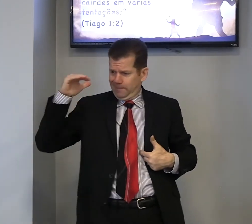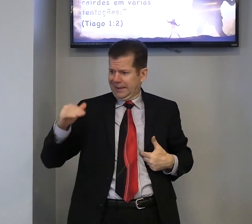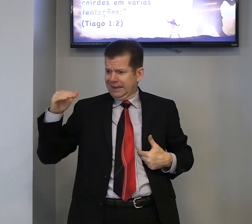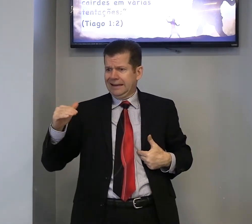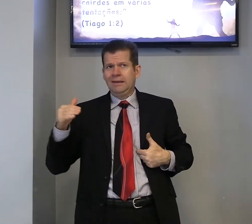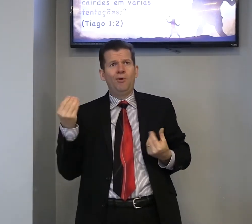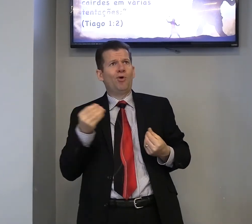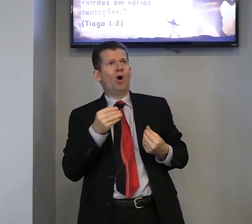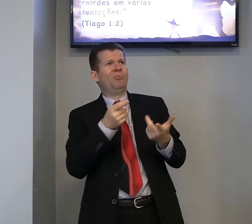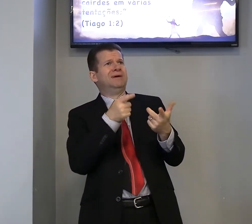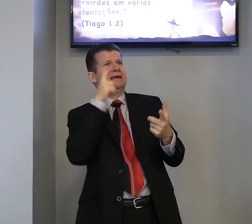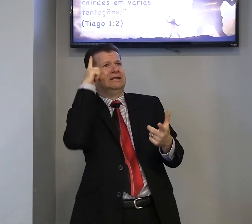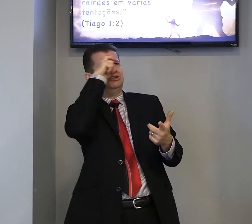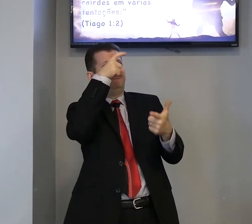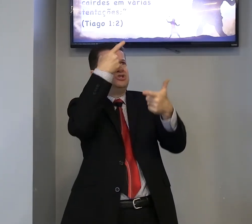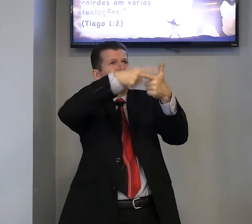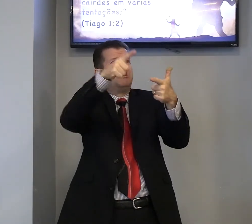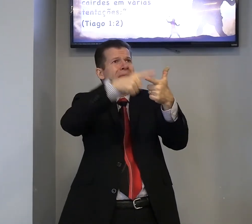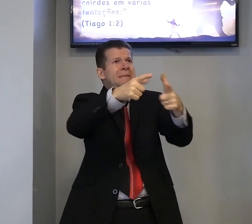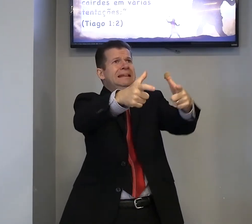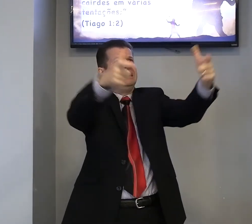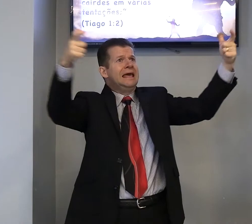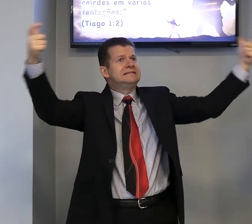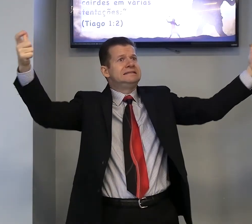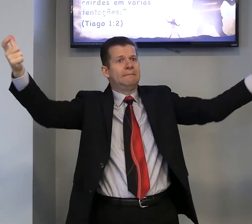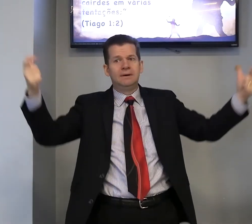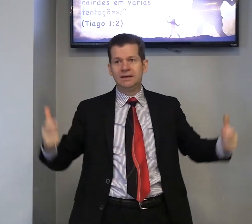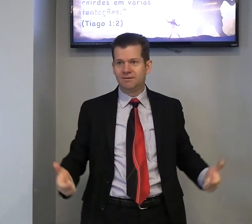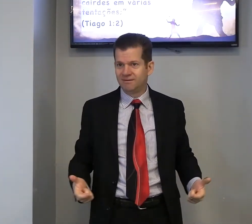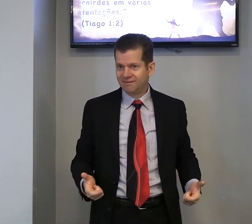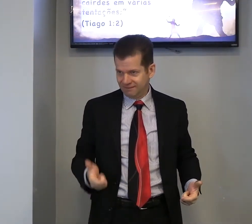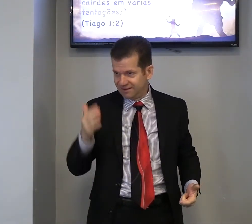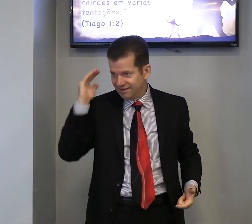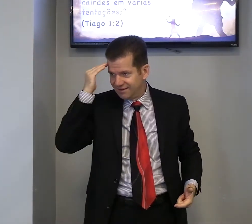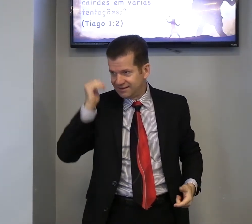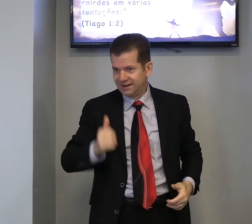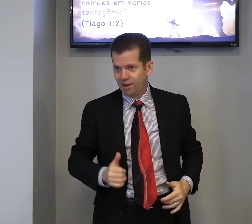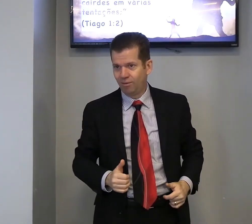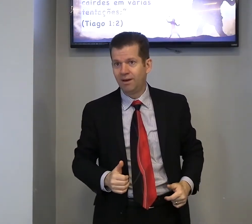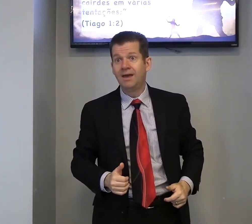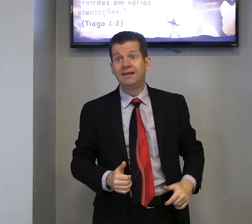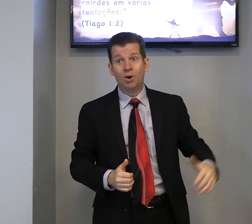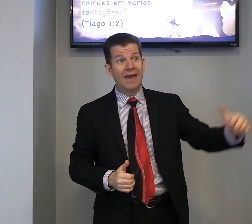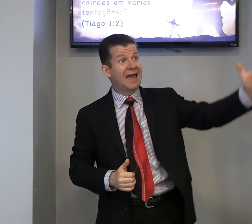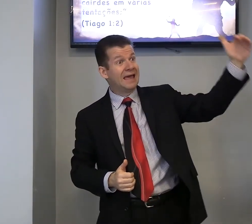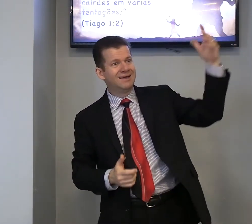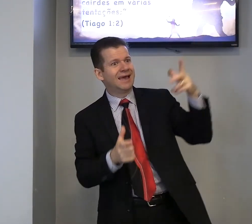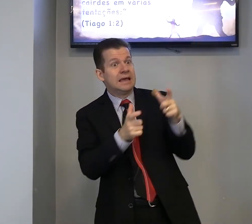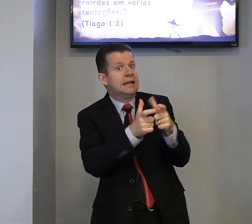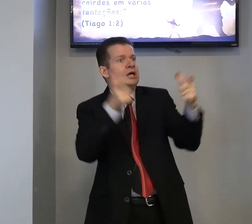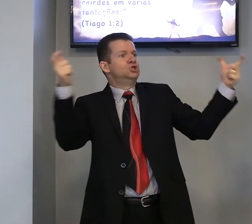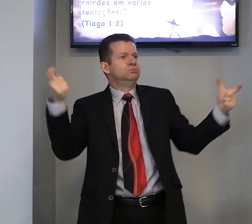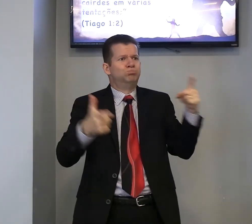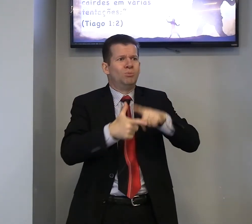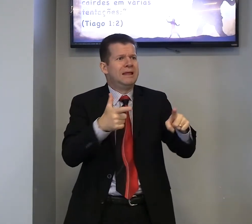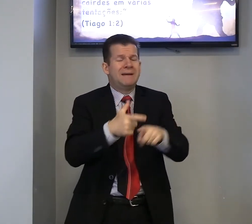pequenininho, como difícil, problema desse tamanho, entendeu, então, grande, problema